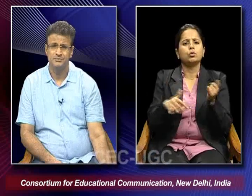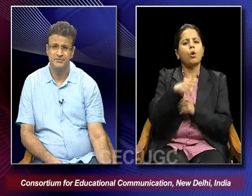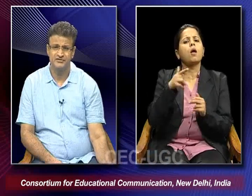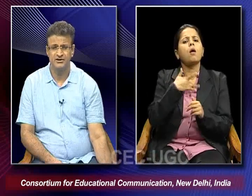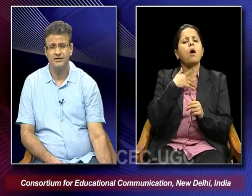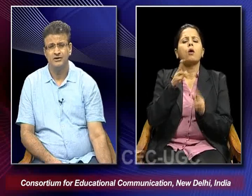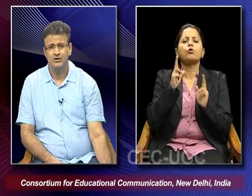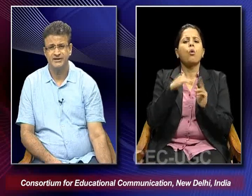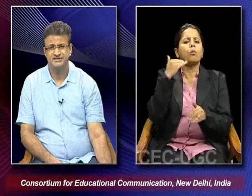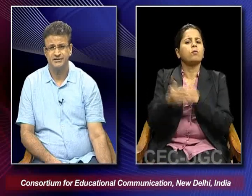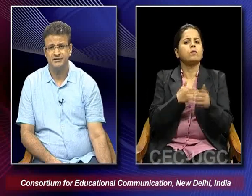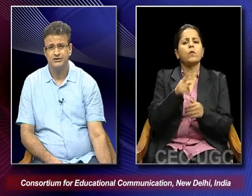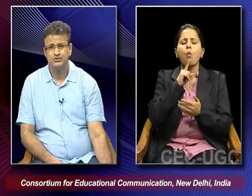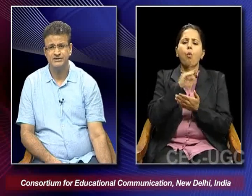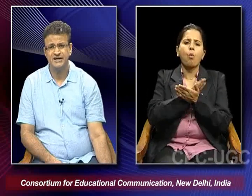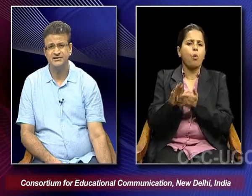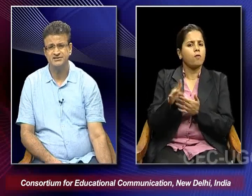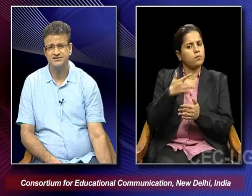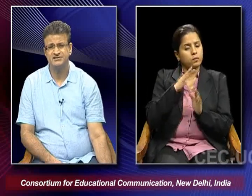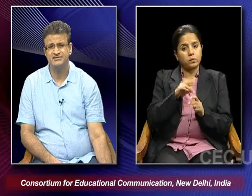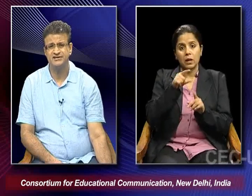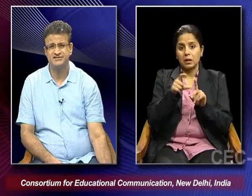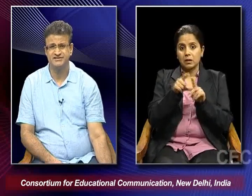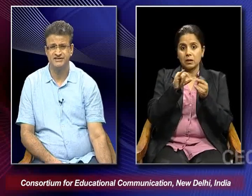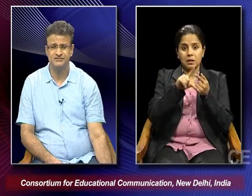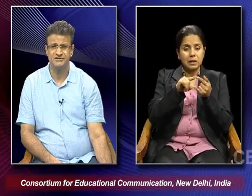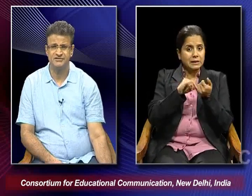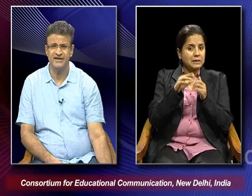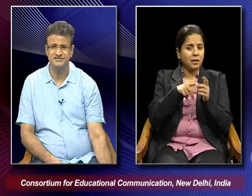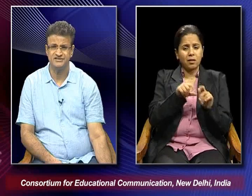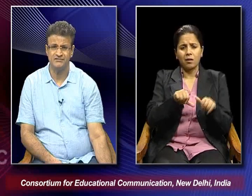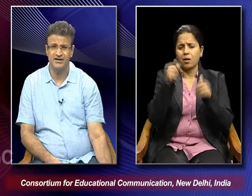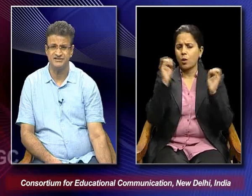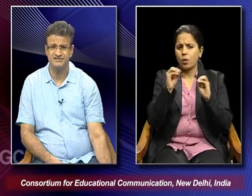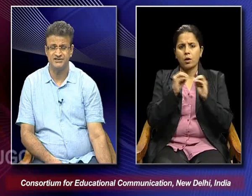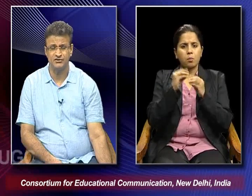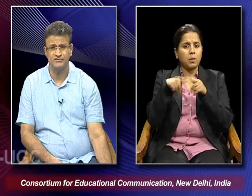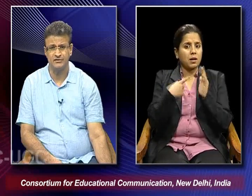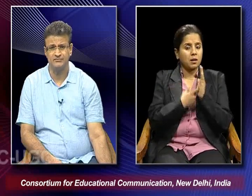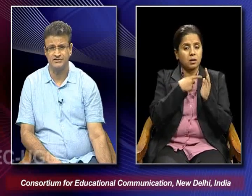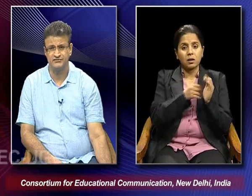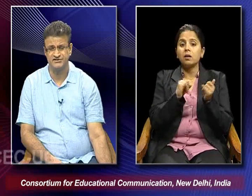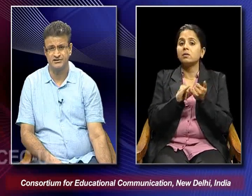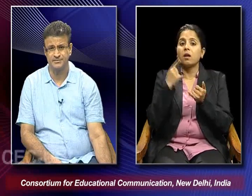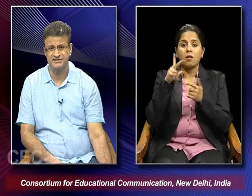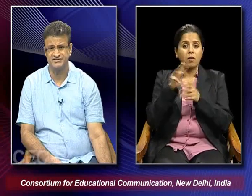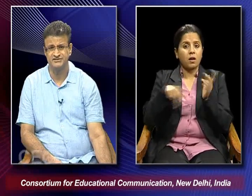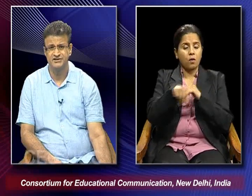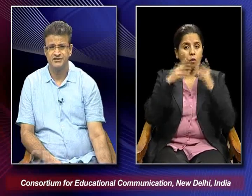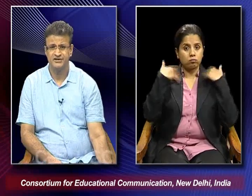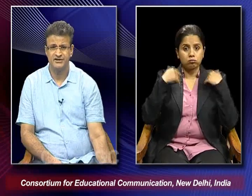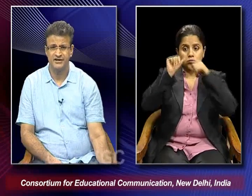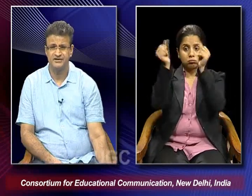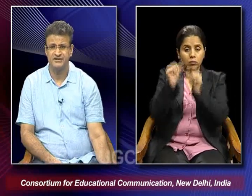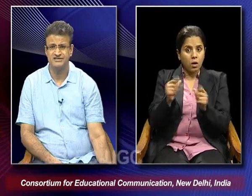premival honesty. So De Santis does not really succeed in Bitter Rice as Silvana is the centre of the film with her physical presence